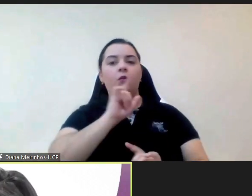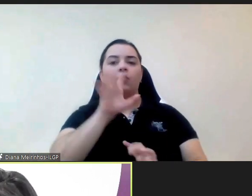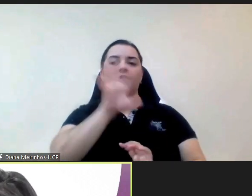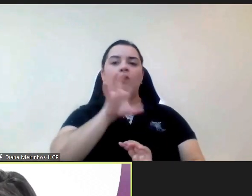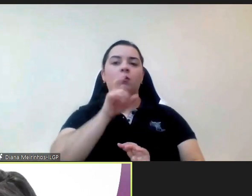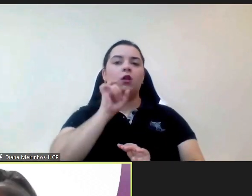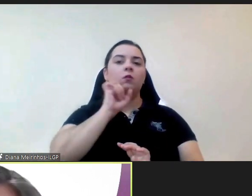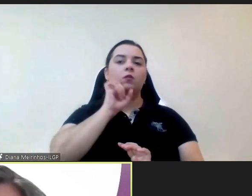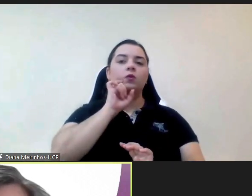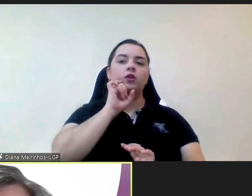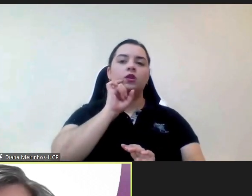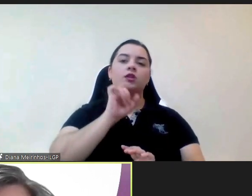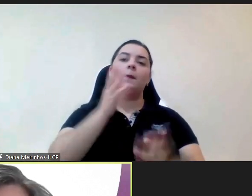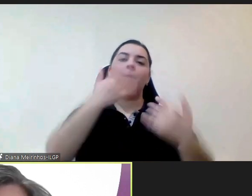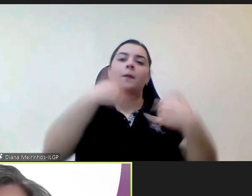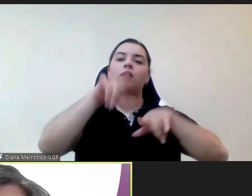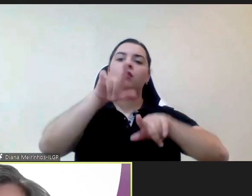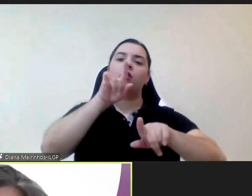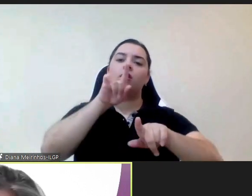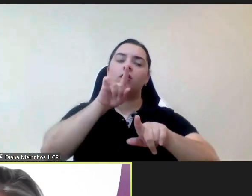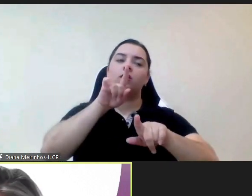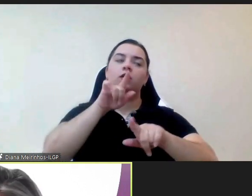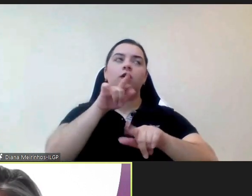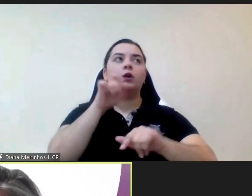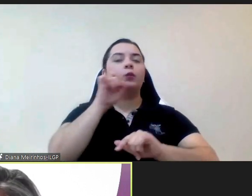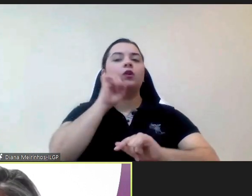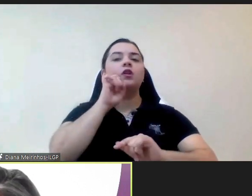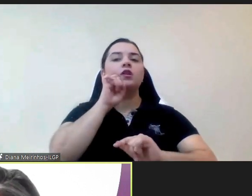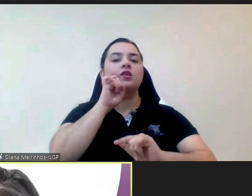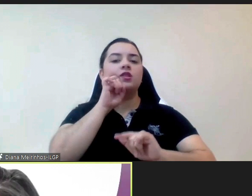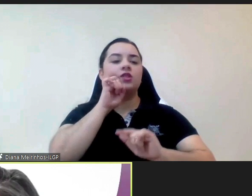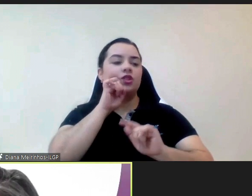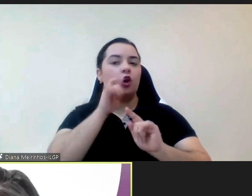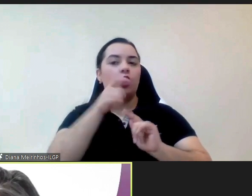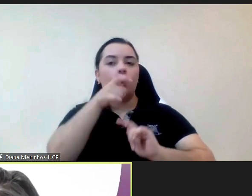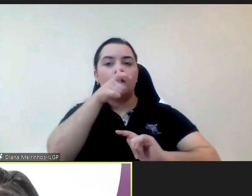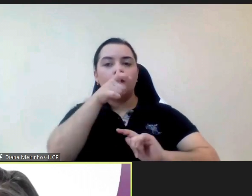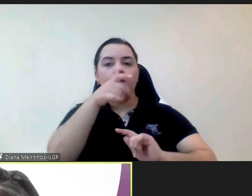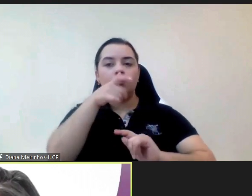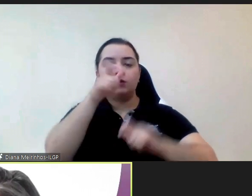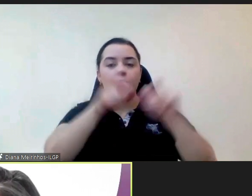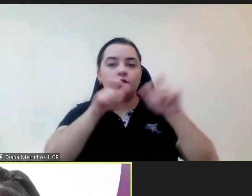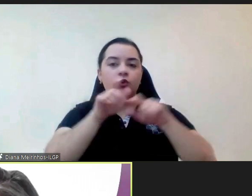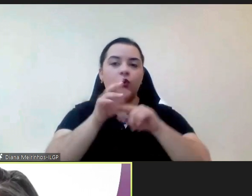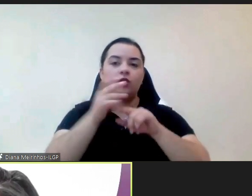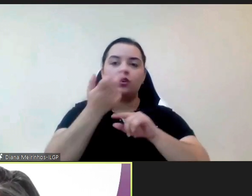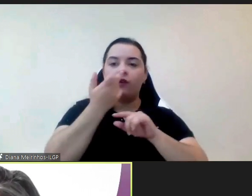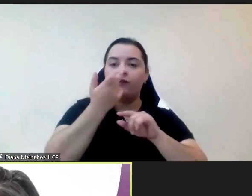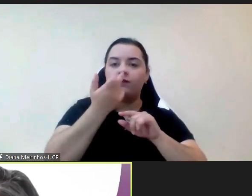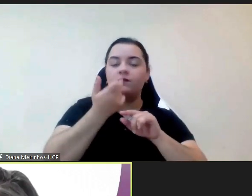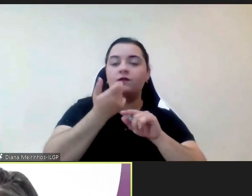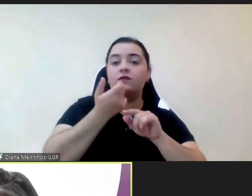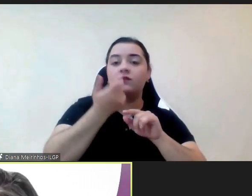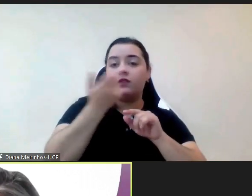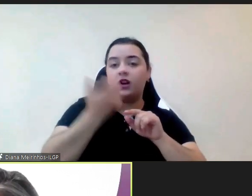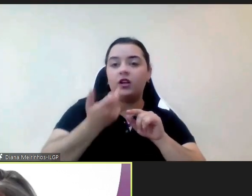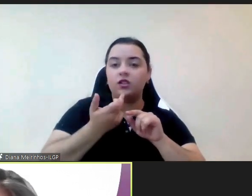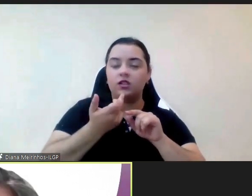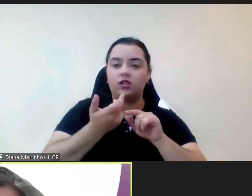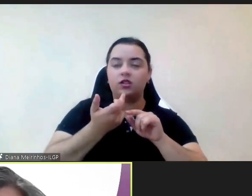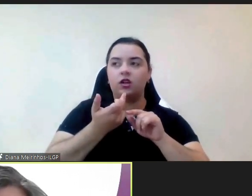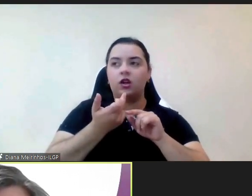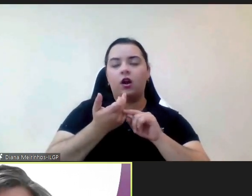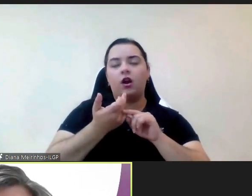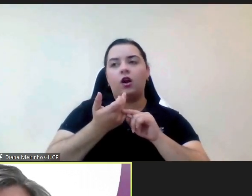forma uma proteção da vulnerabilidade que não pode ser uma menorização e podemos falar dessa vulnerabilidade em